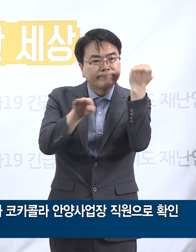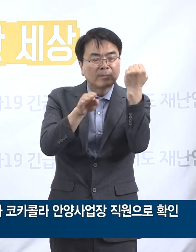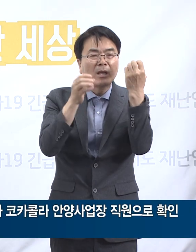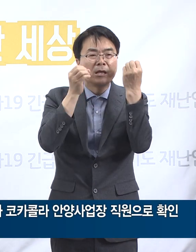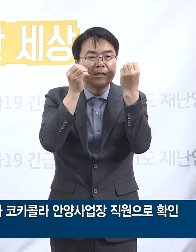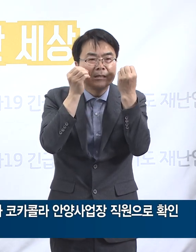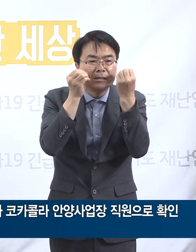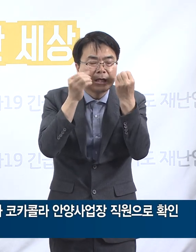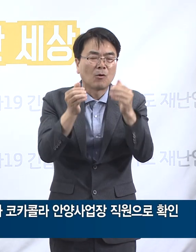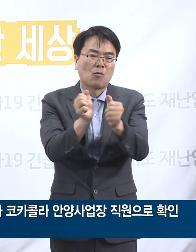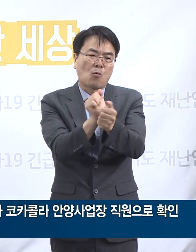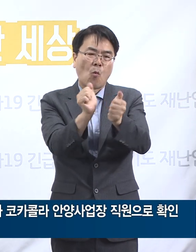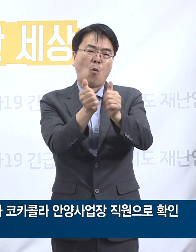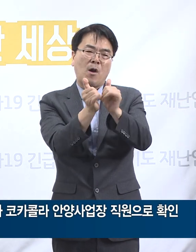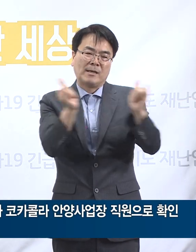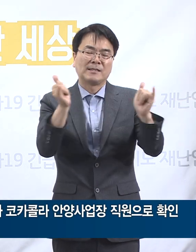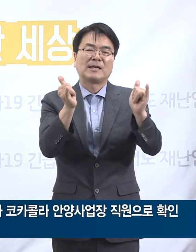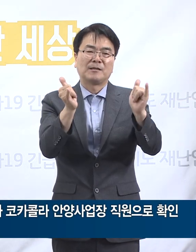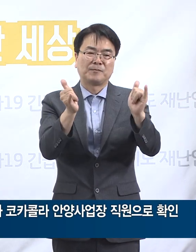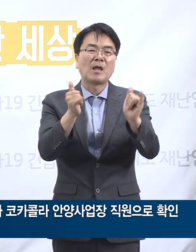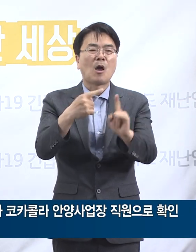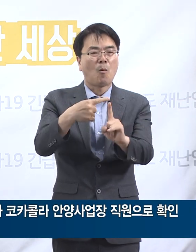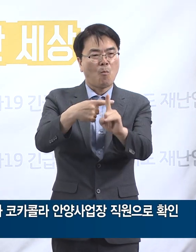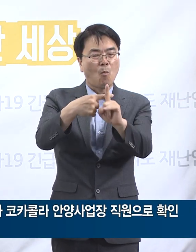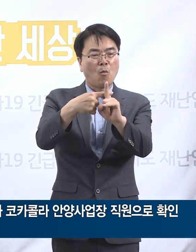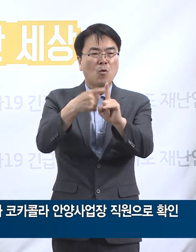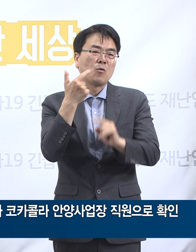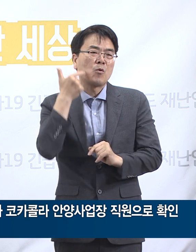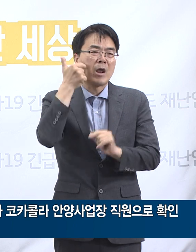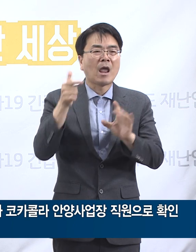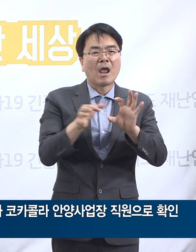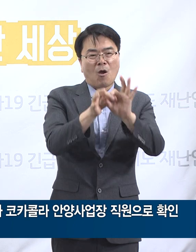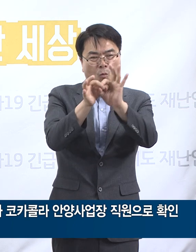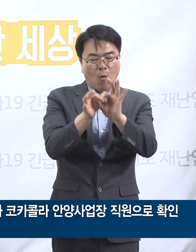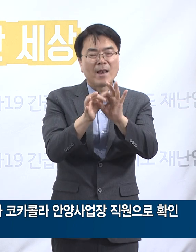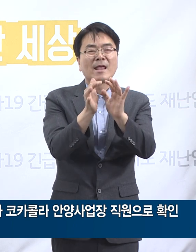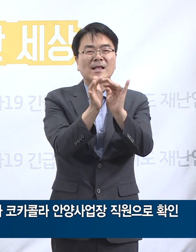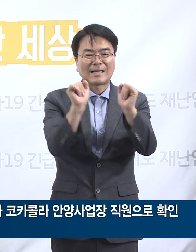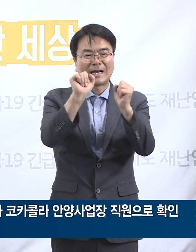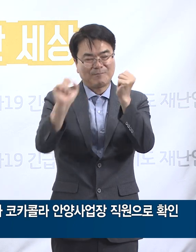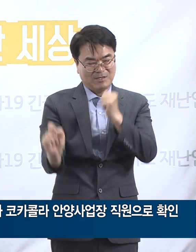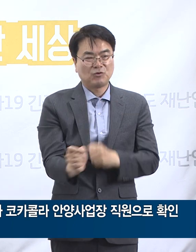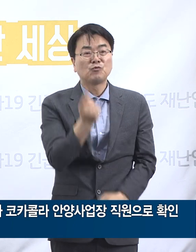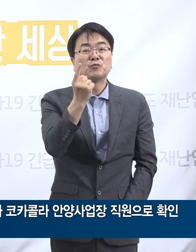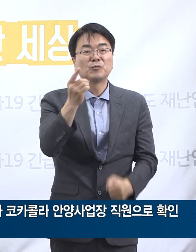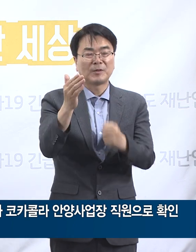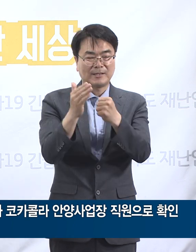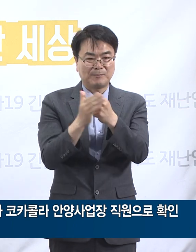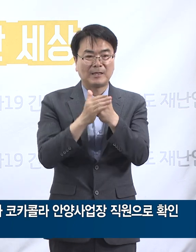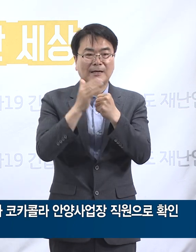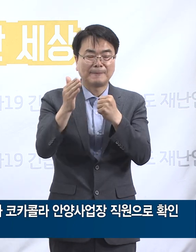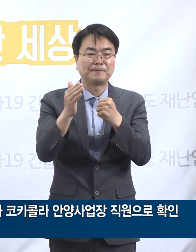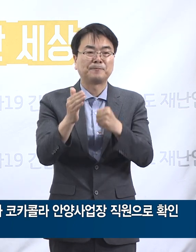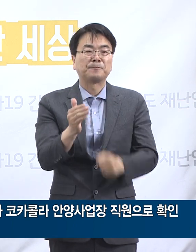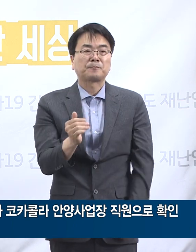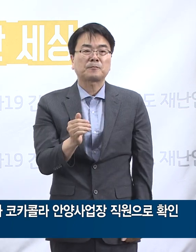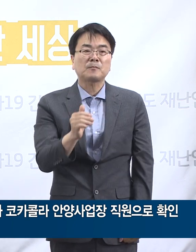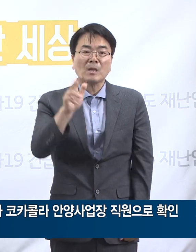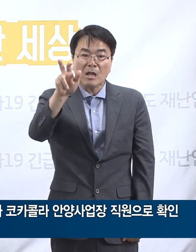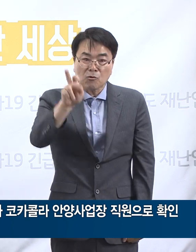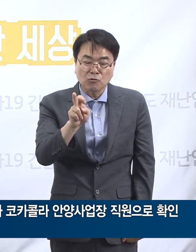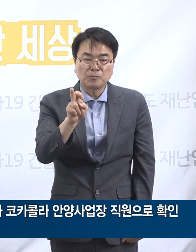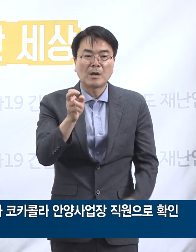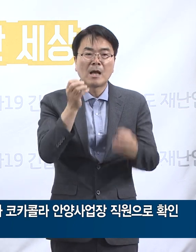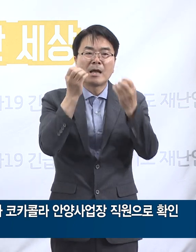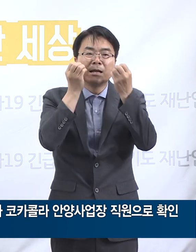모두 목회전 모임 관련 지역사회로 추가 전파된 사례들입니다. 지난 5월 30일 첫 확진된 군포